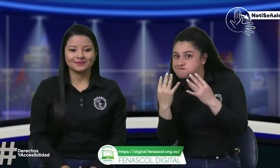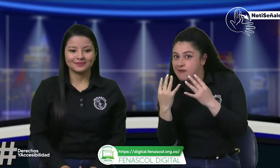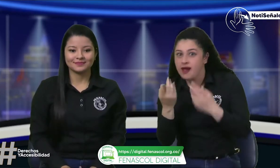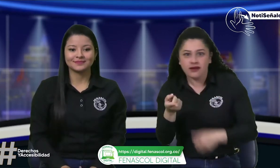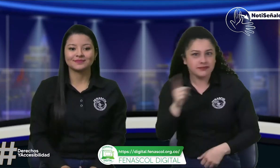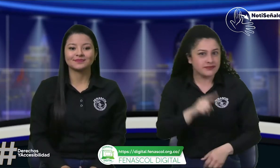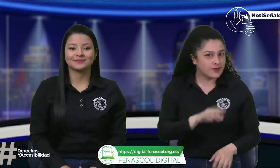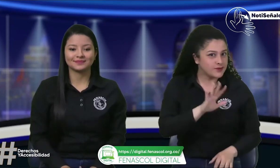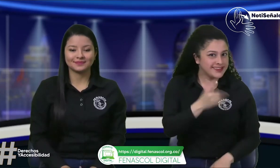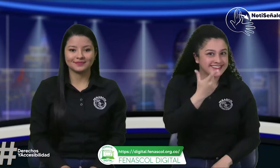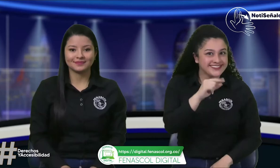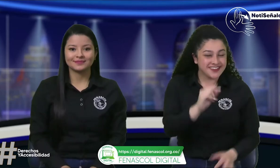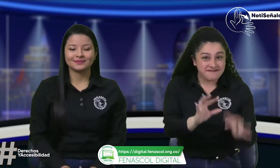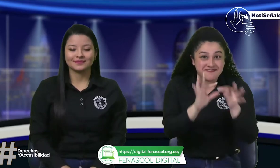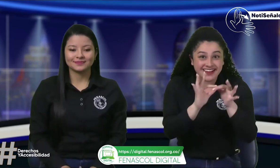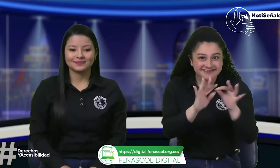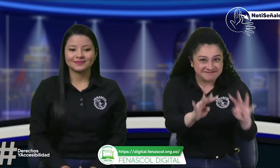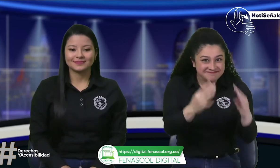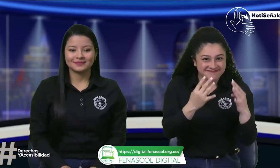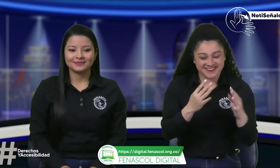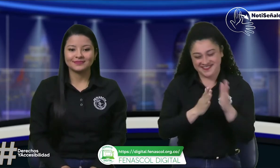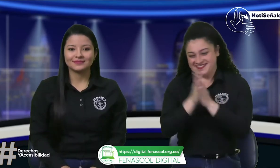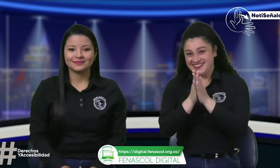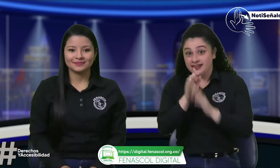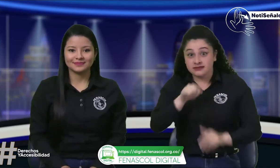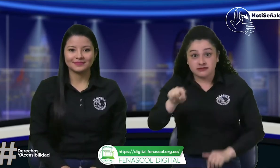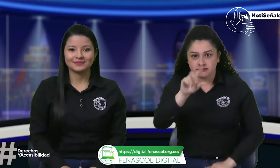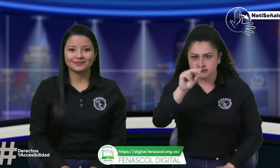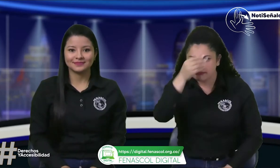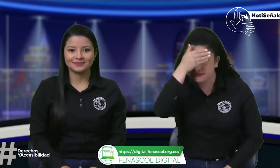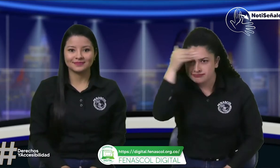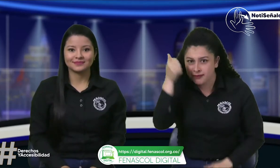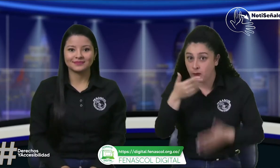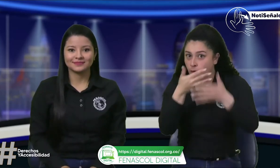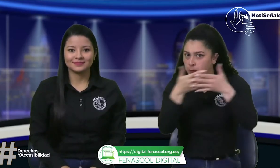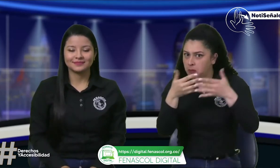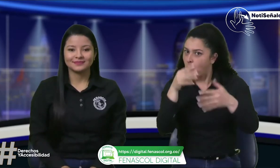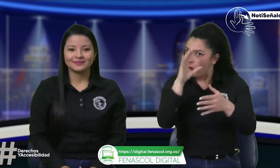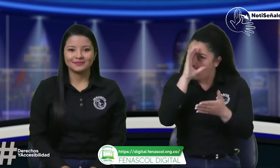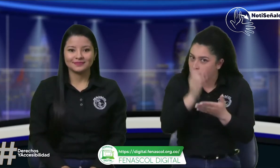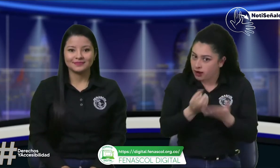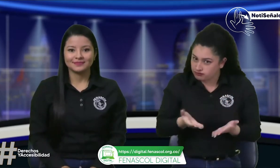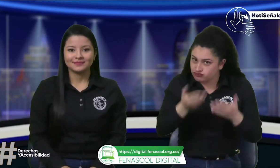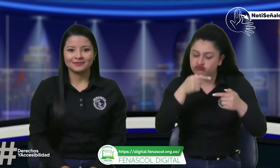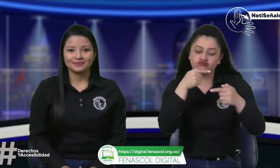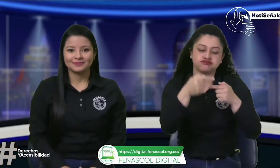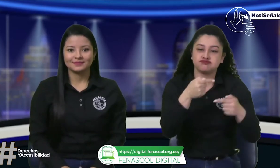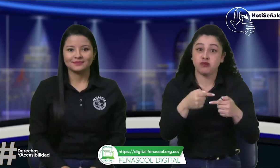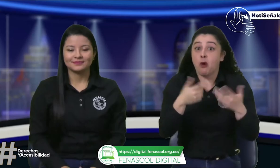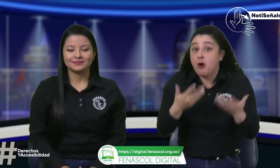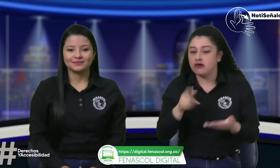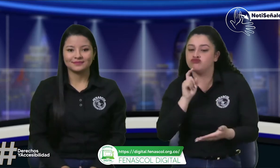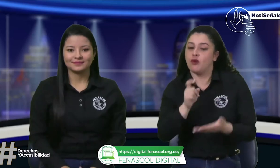Recuerden que nos pueden ver a través del Facebook de FNSCOL o la señal en vivo FNSCOL Digital. Déjenos sus comentarios